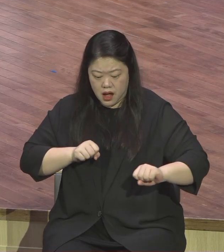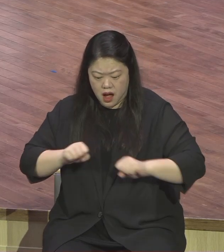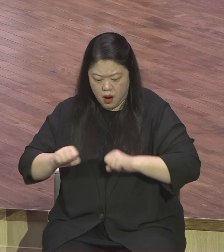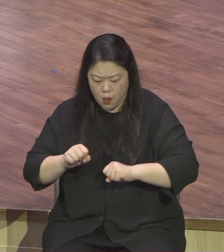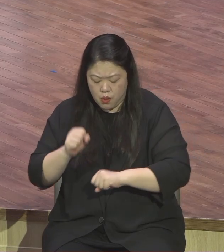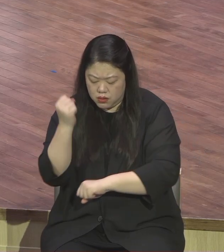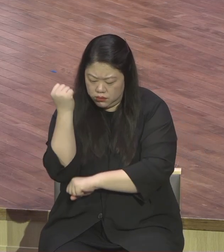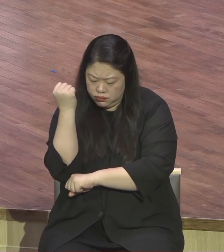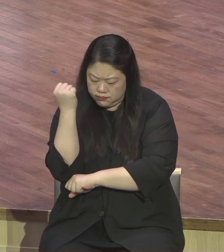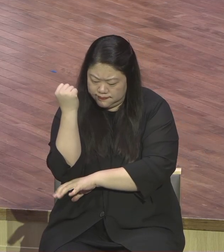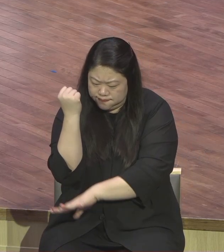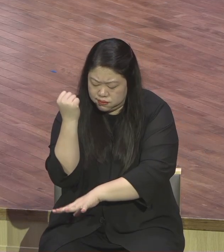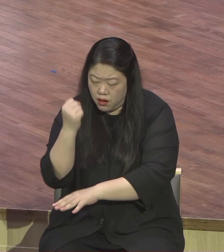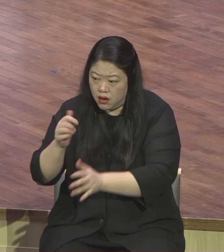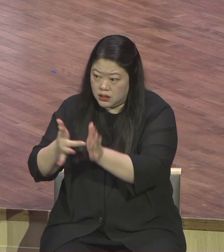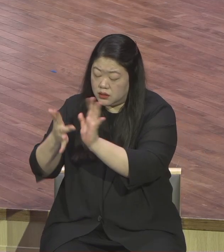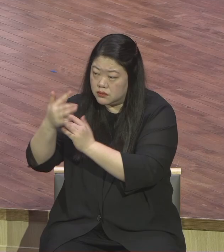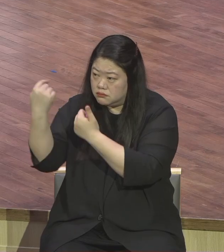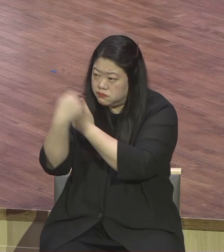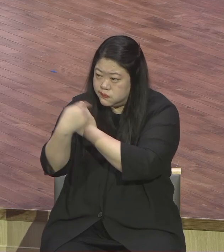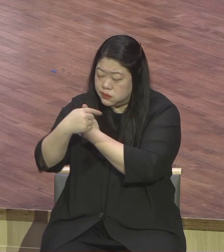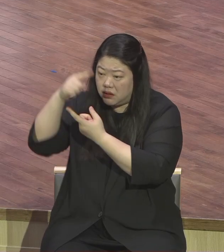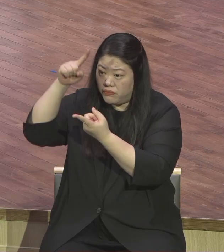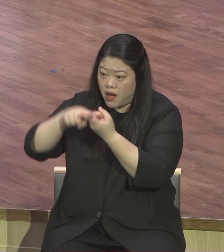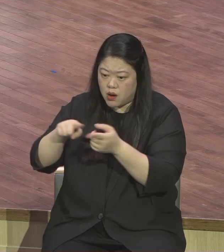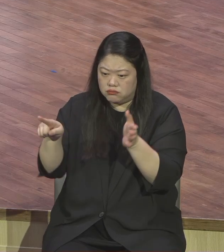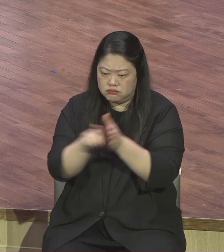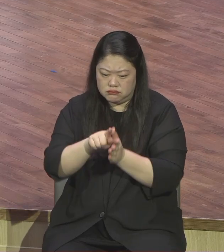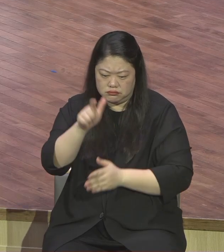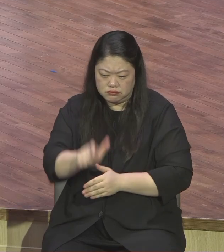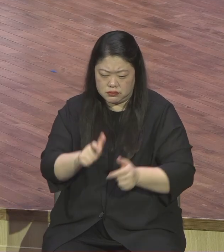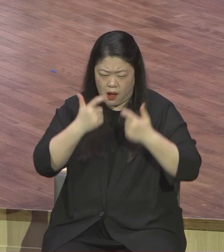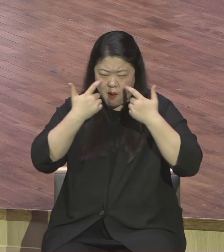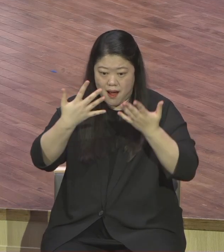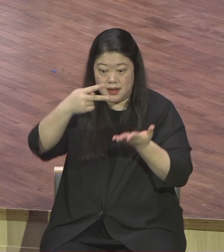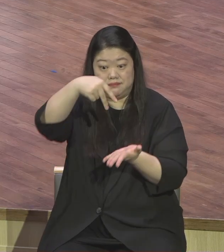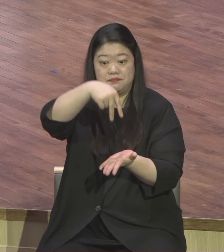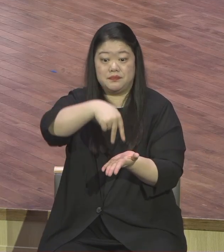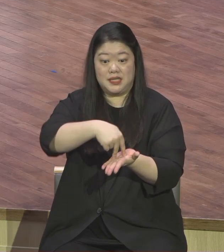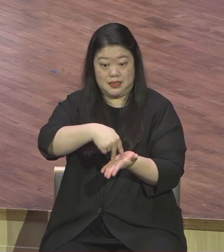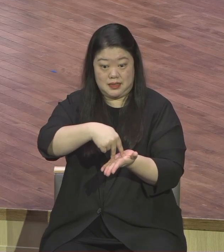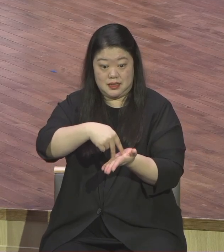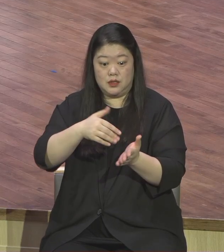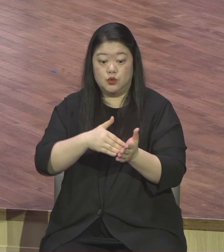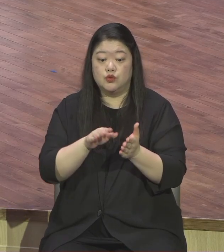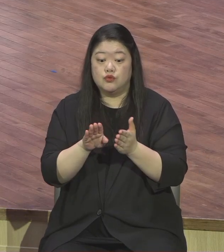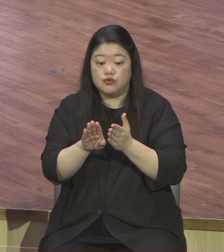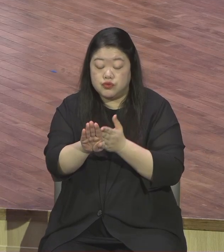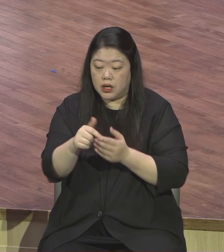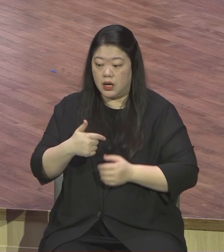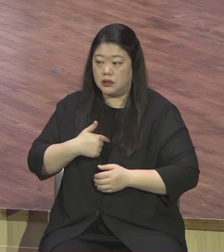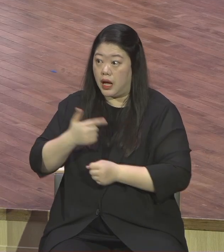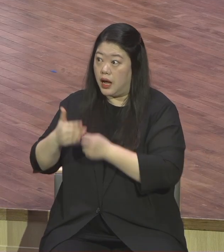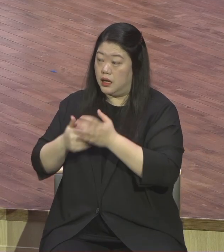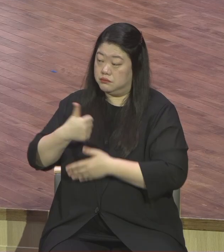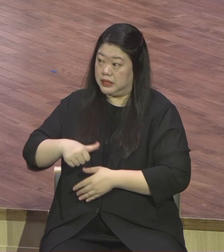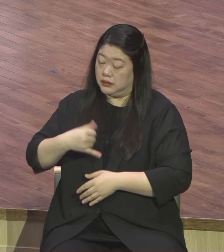교훈을 받은 대로 믿음에 굳게 서서 하나님의 자녀된 본질의 삶을 살아야 된다